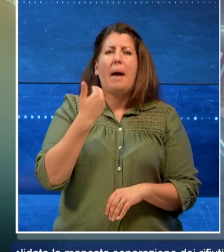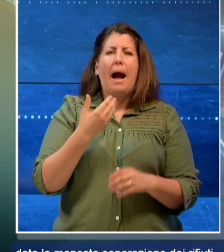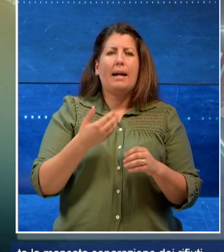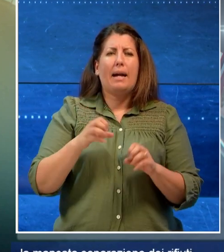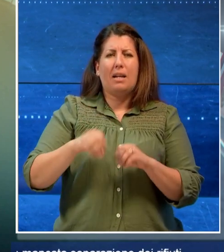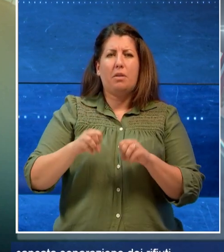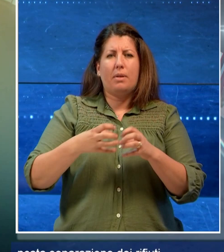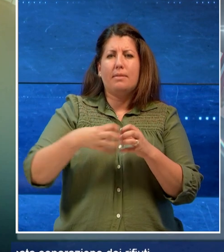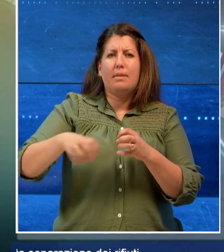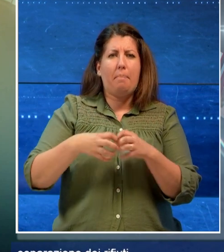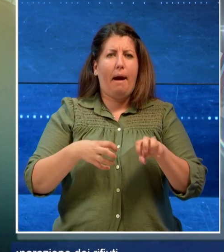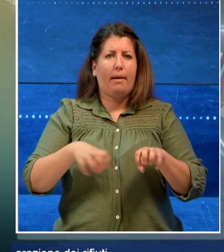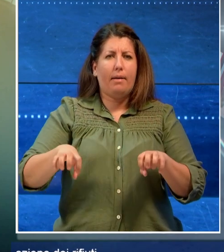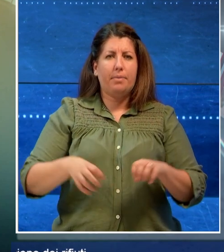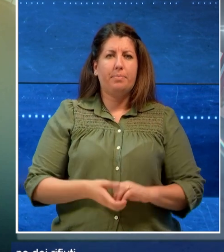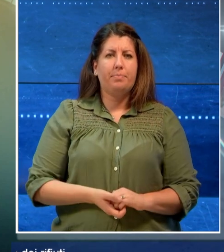dei rifiuti.